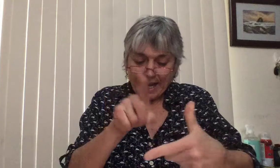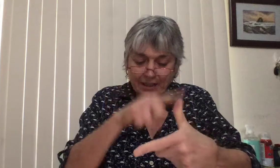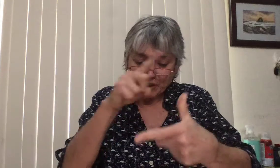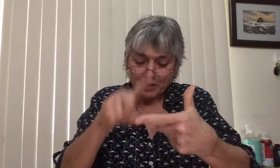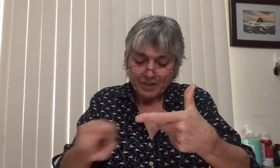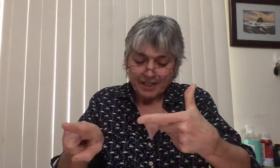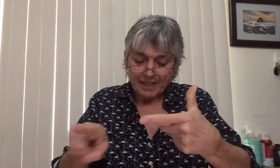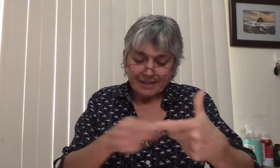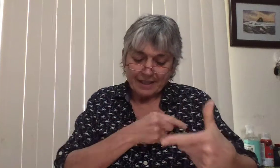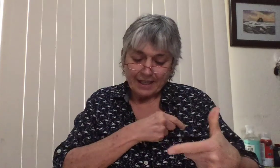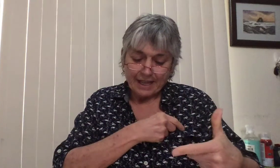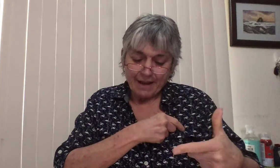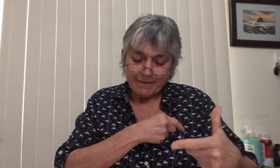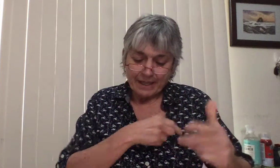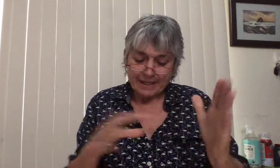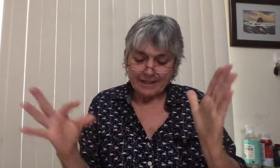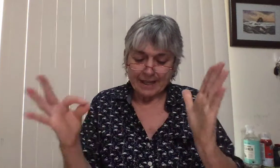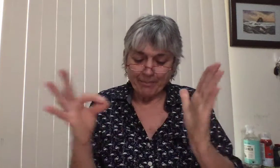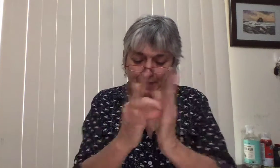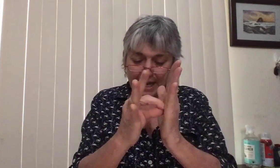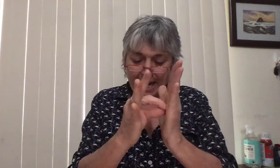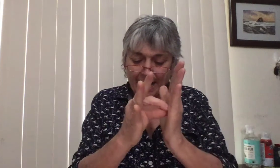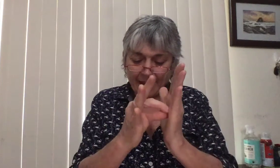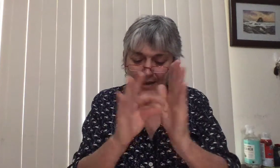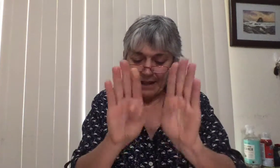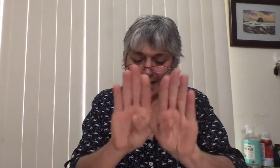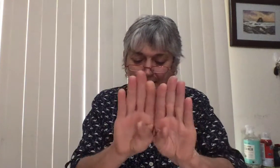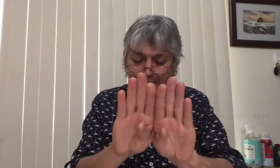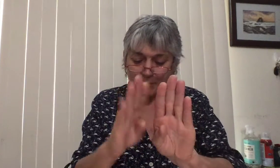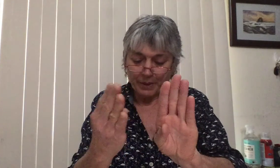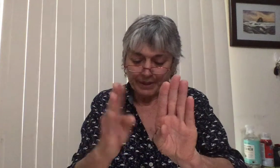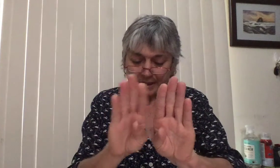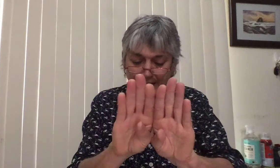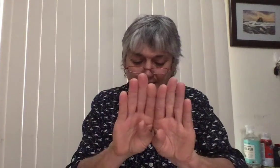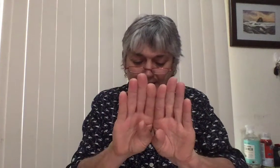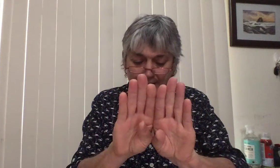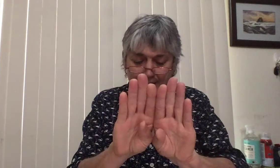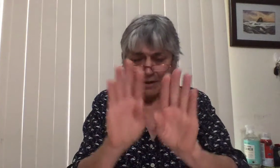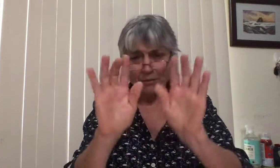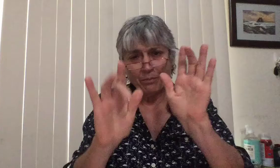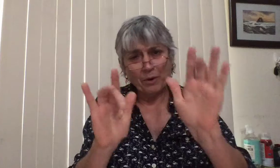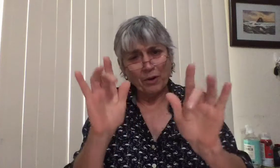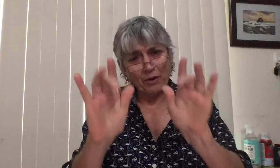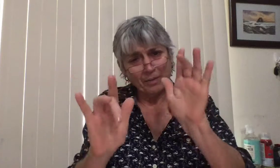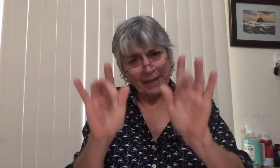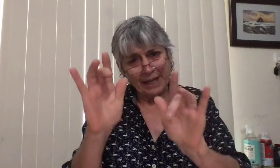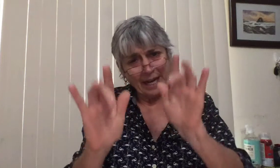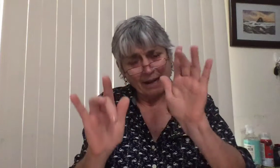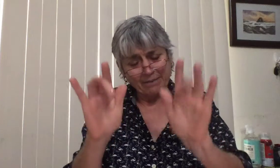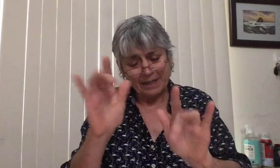Entonces, Gaby se pega a la puerta. ¡Pobre Gaby!